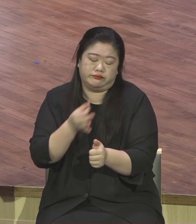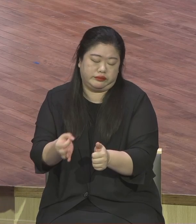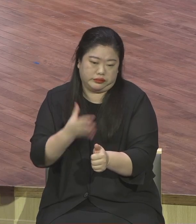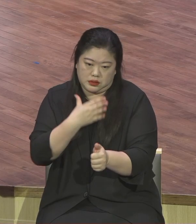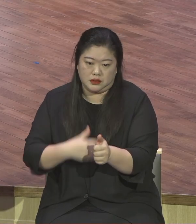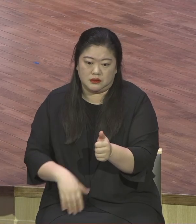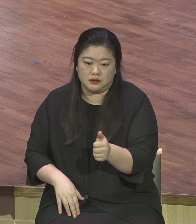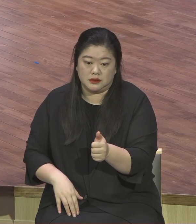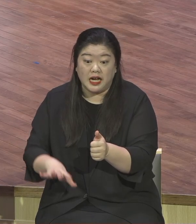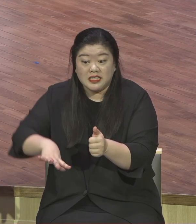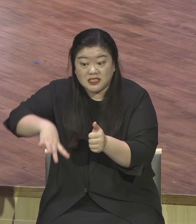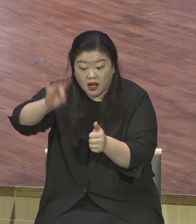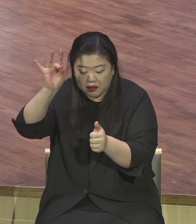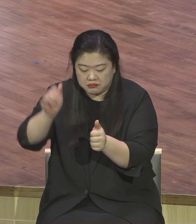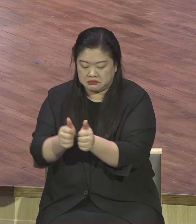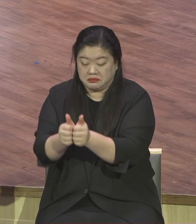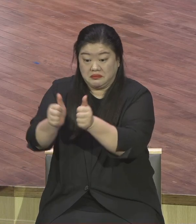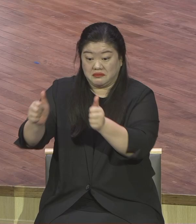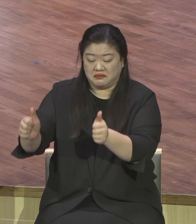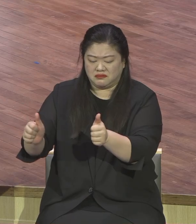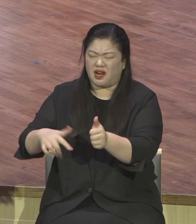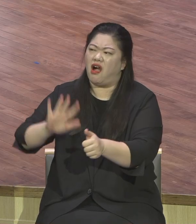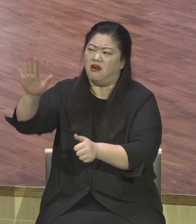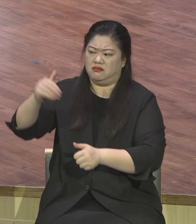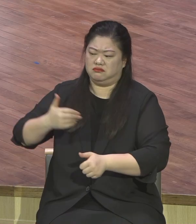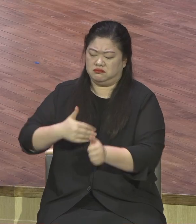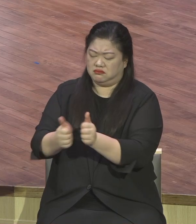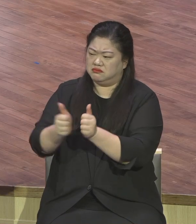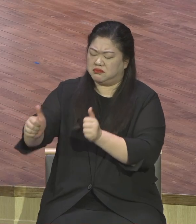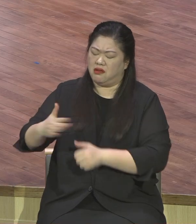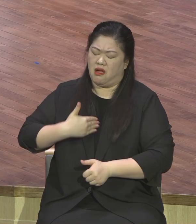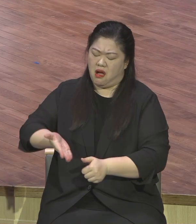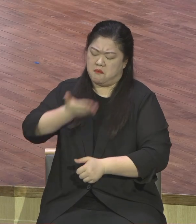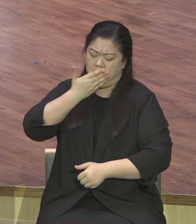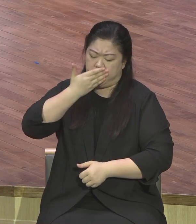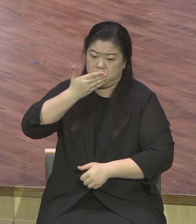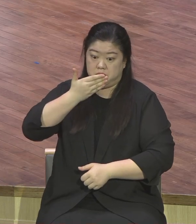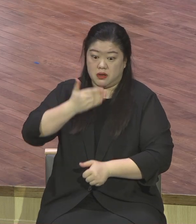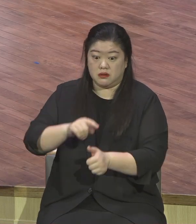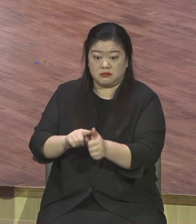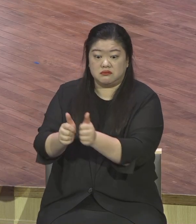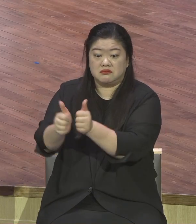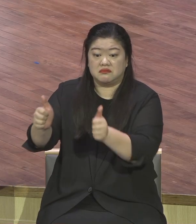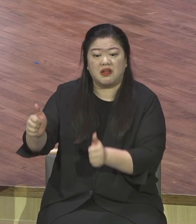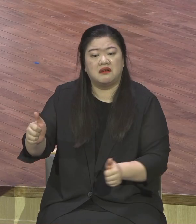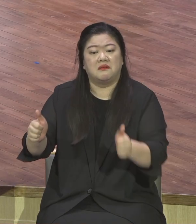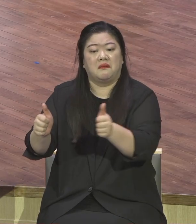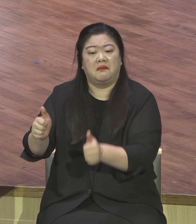좋은 데 가면 좋은 바다 좋은 섬에 갔으면 좋지 일주일 좋지 돌아올 때 피곤해